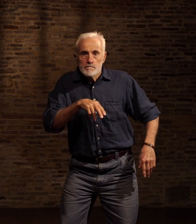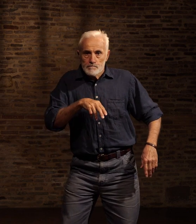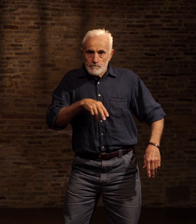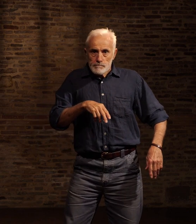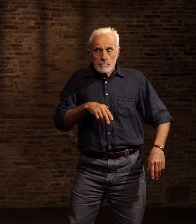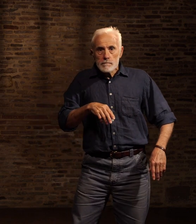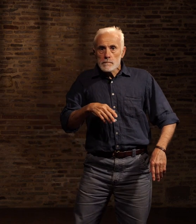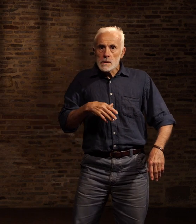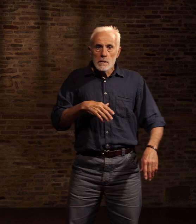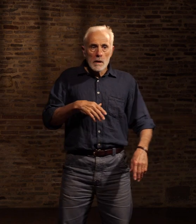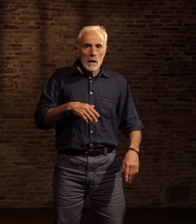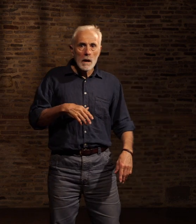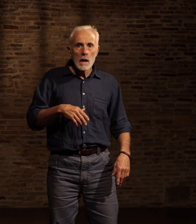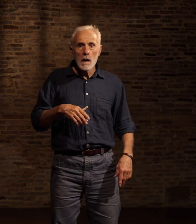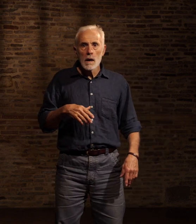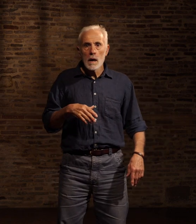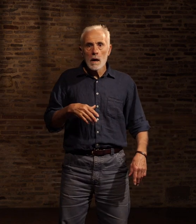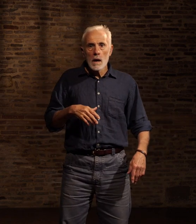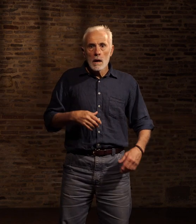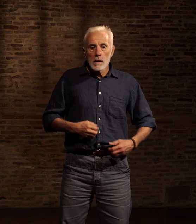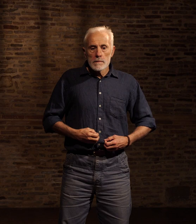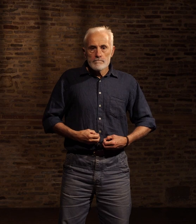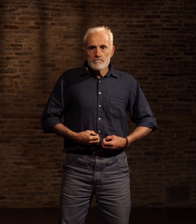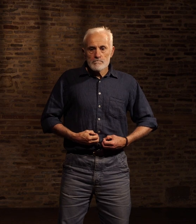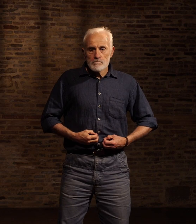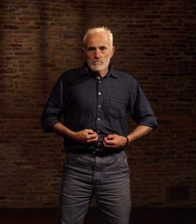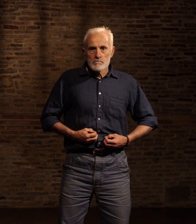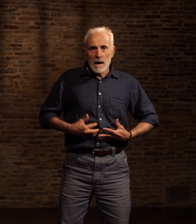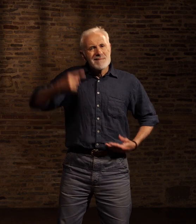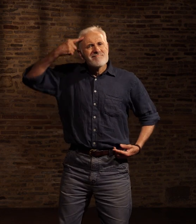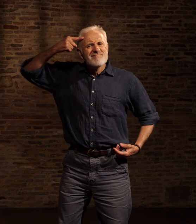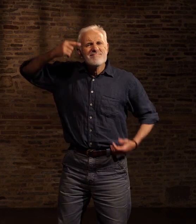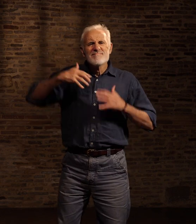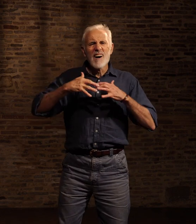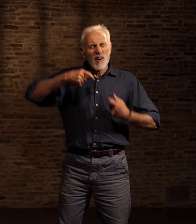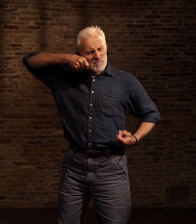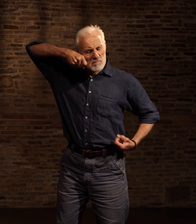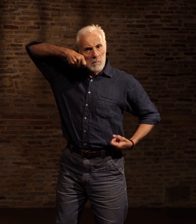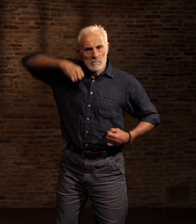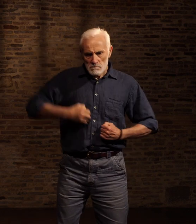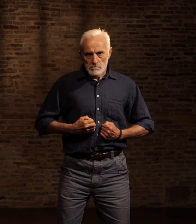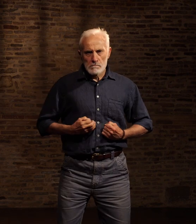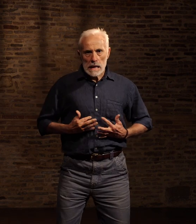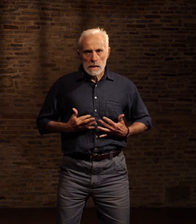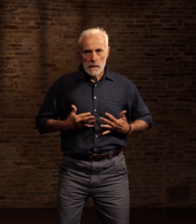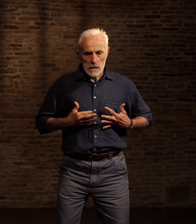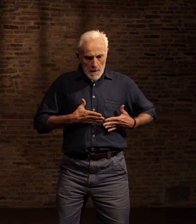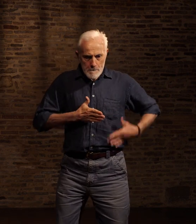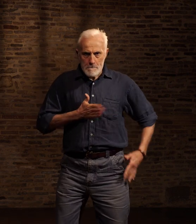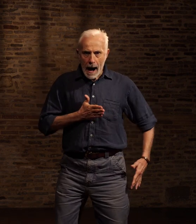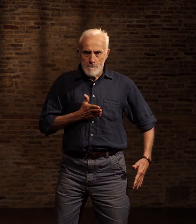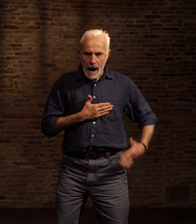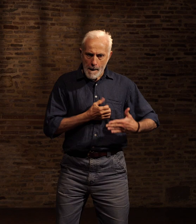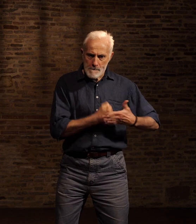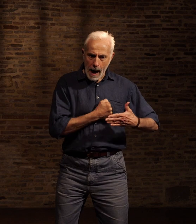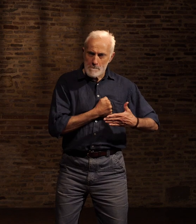A présent, l'adrénaline me parcourait tout entier Transformant mon cœur en un tambour battant avec sauvagerie Au bord de